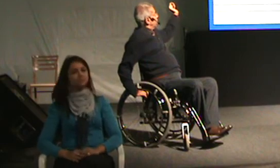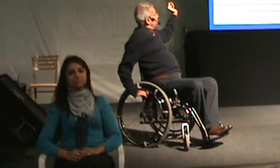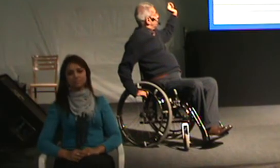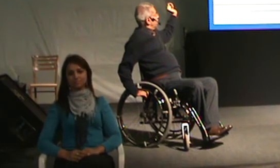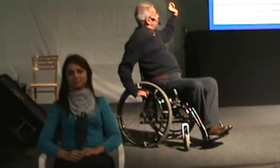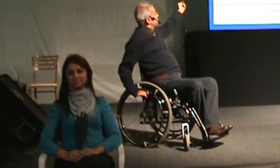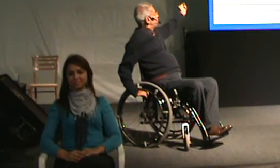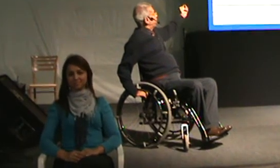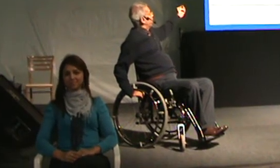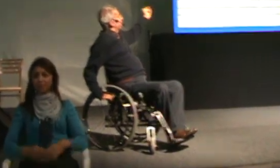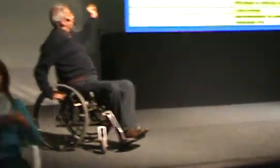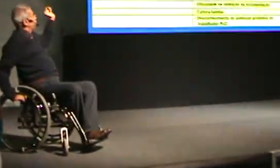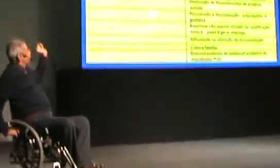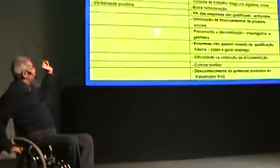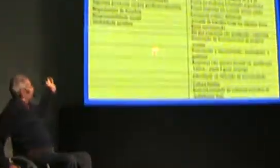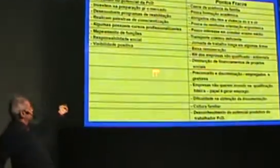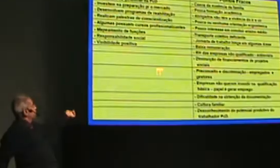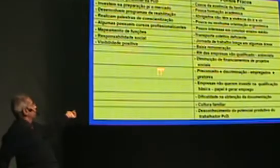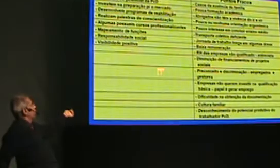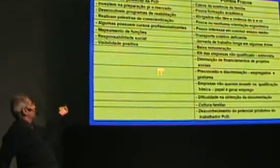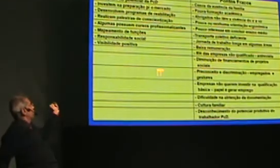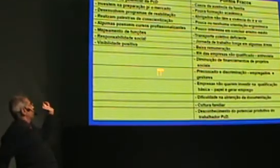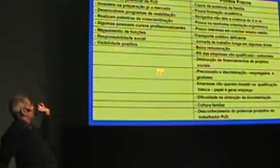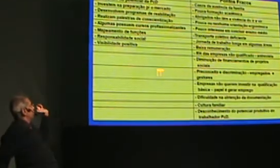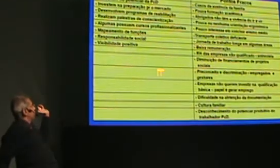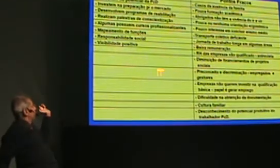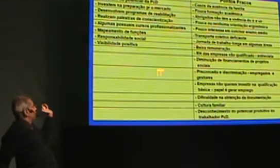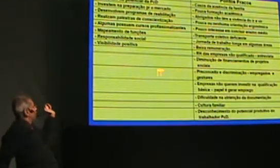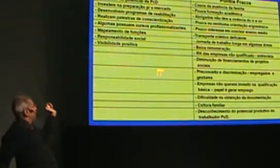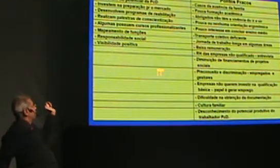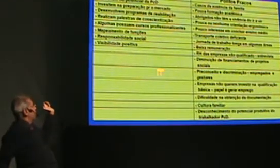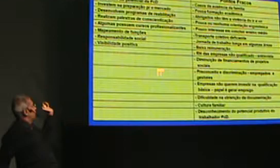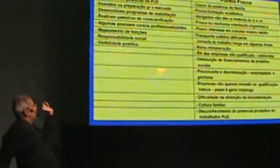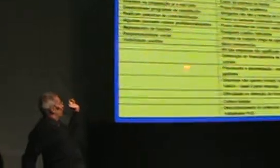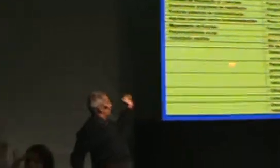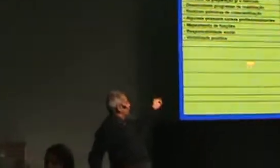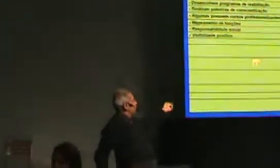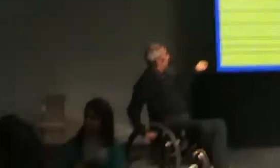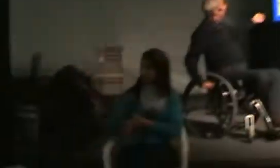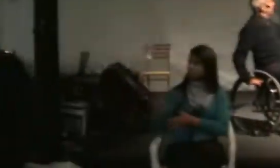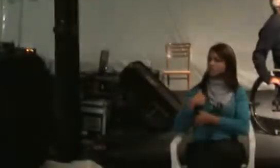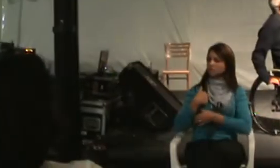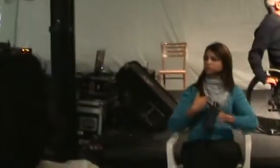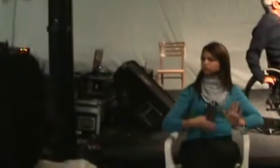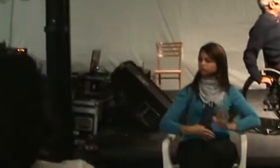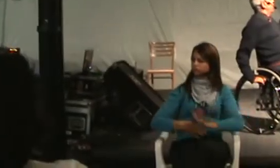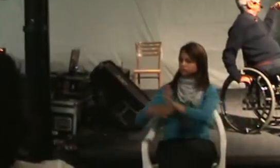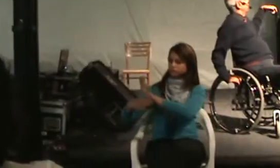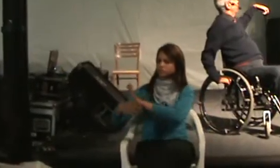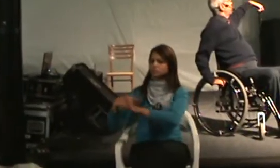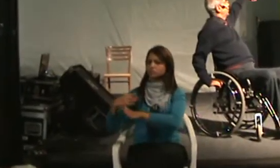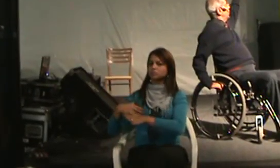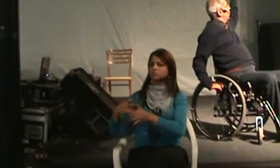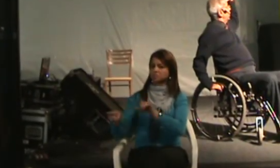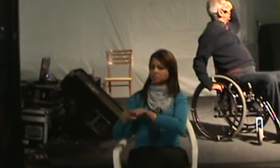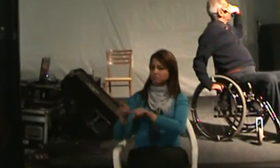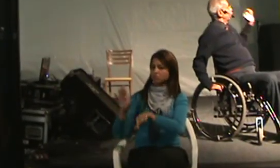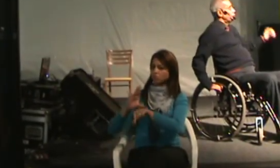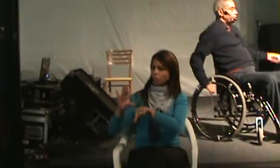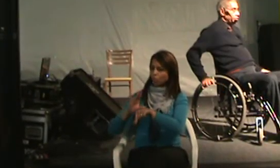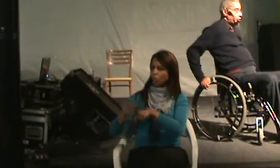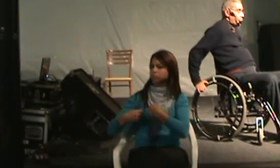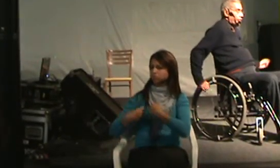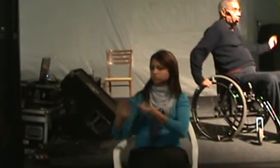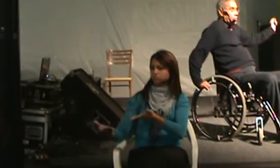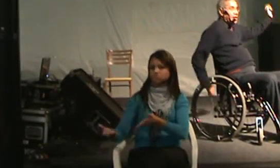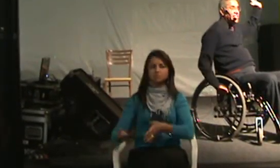Hoje, as empresas acreditam no potencial do deficiente, investem na preparação para o mercado, enfim, fazem